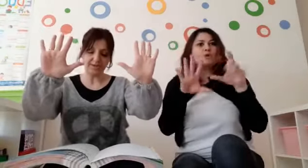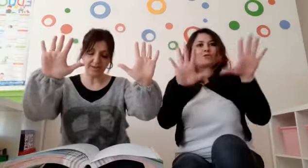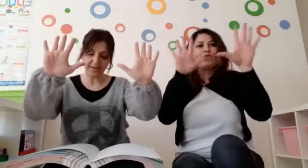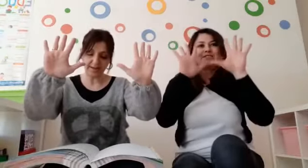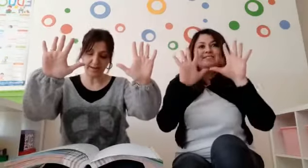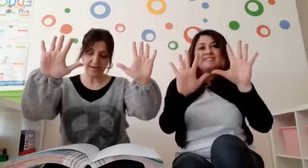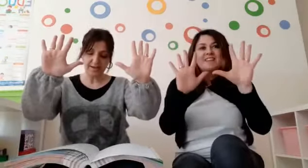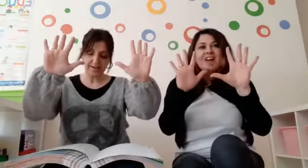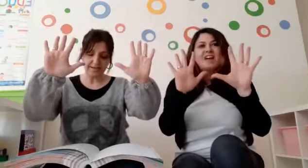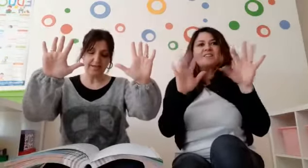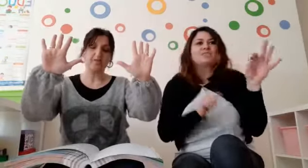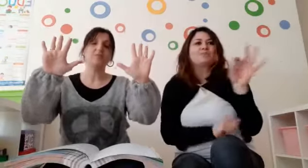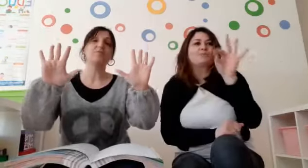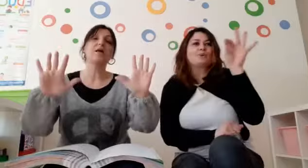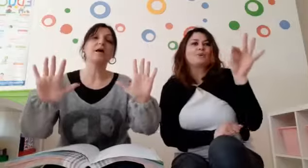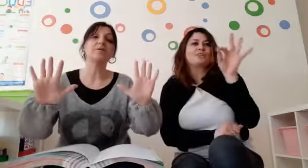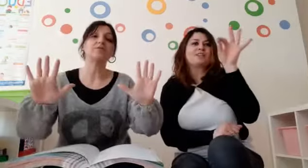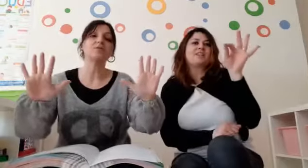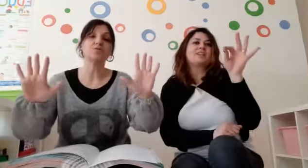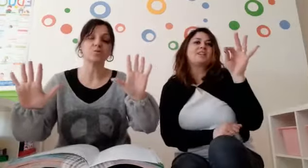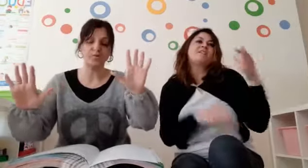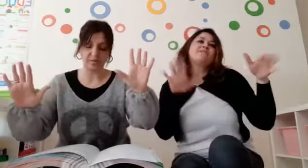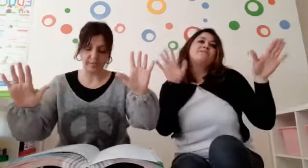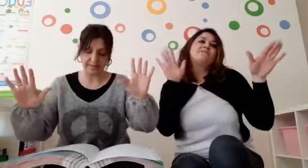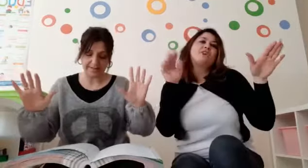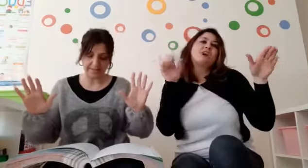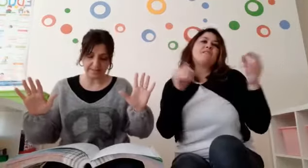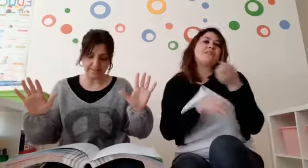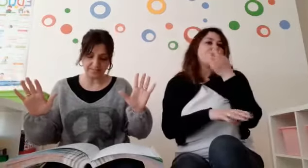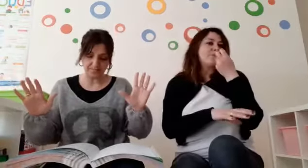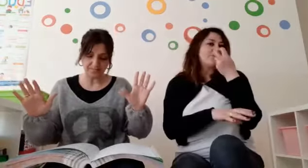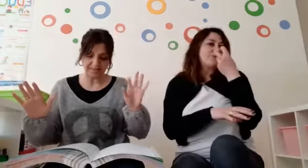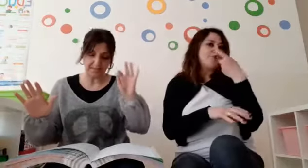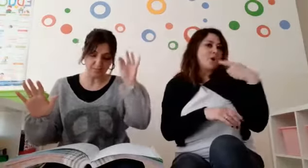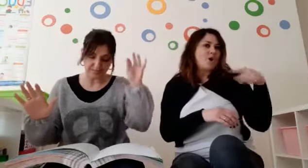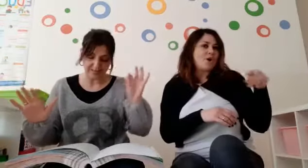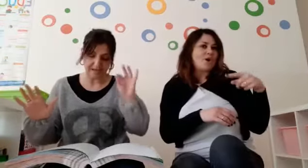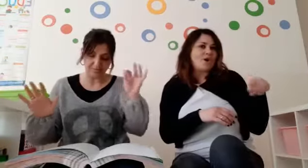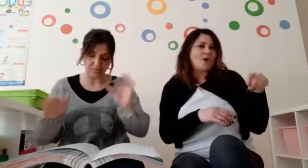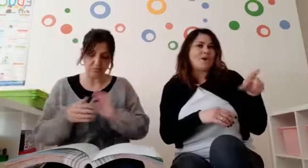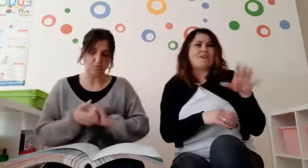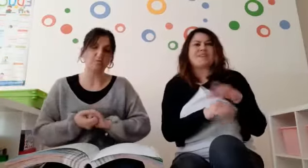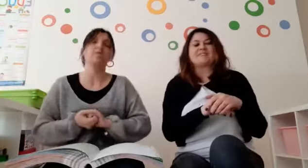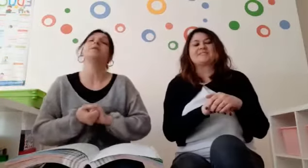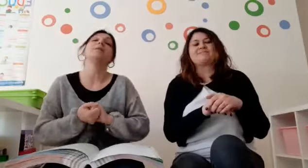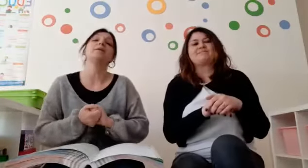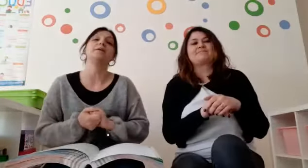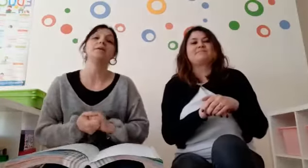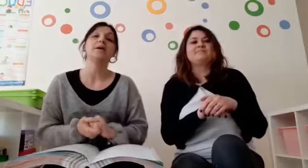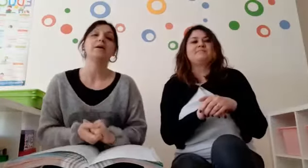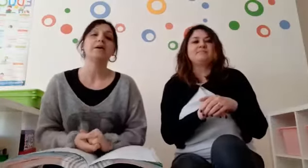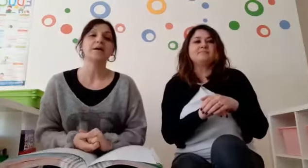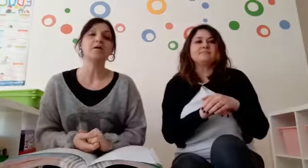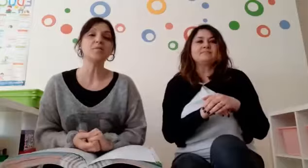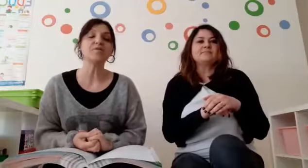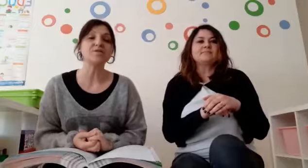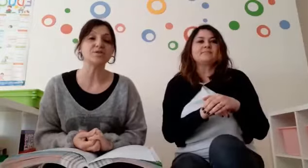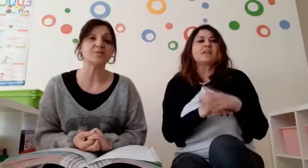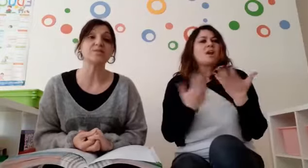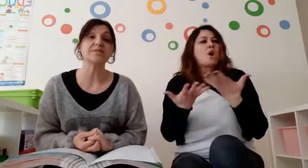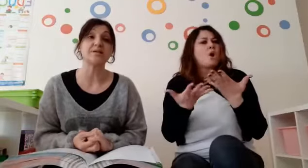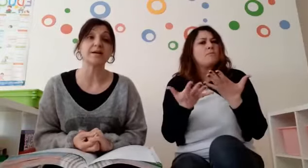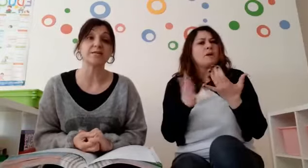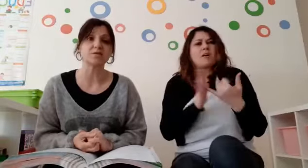moscerini che volavano sui fiorellini, che ronzavano sui fiorellini. E come